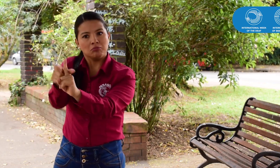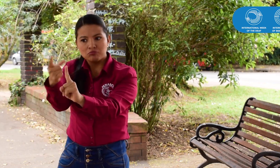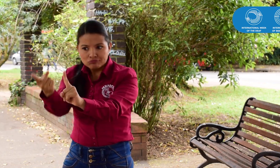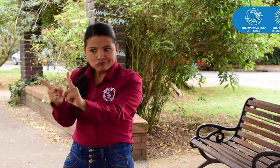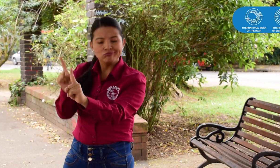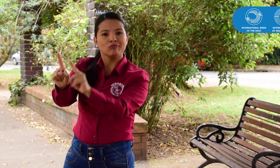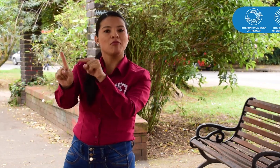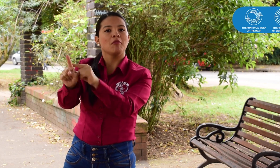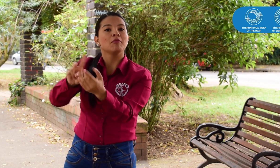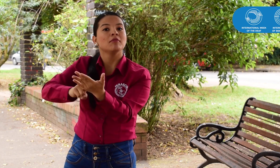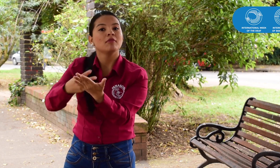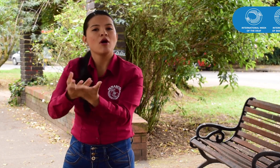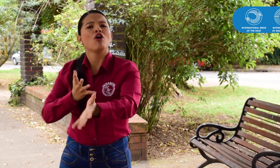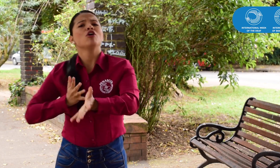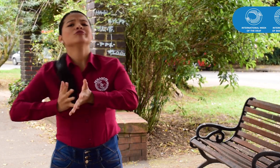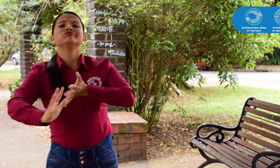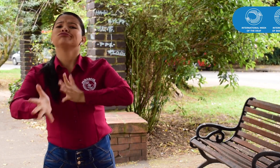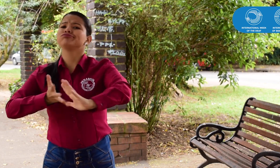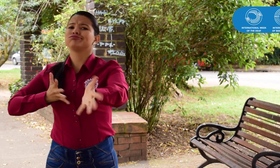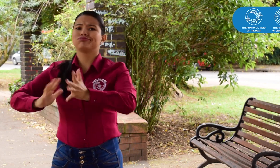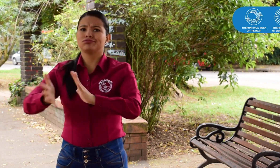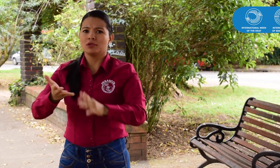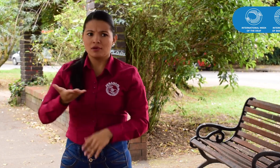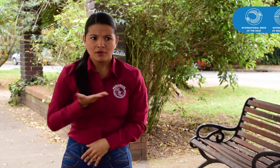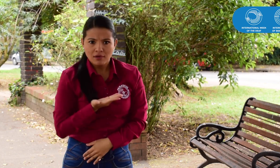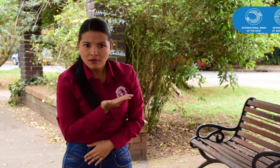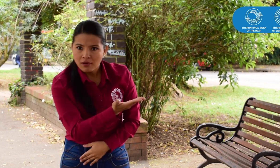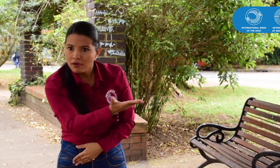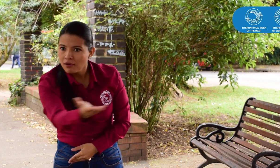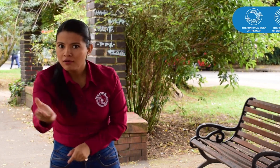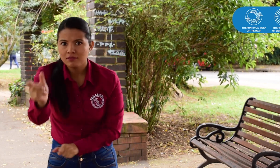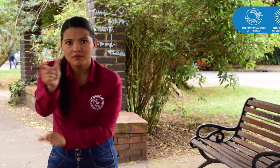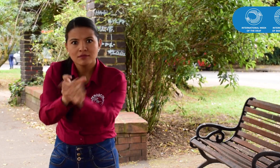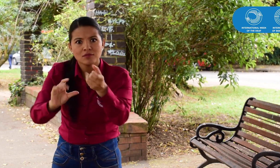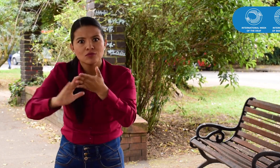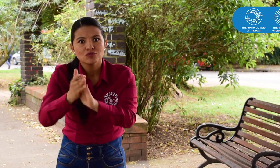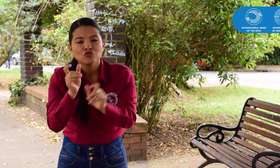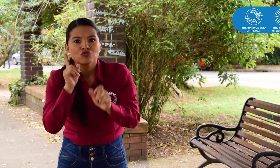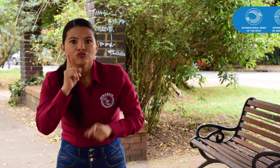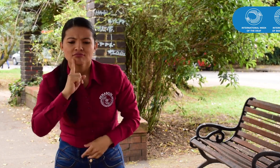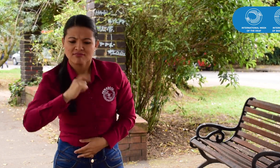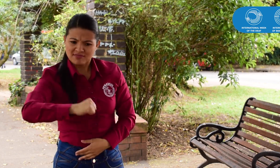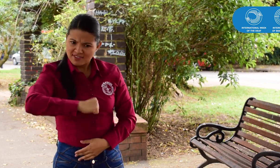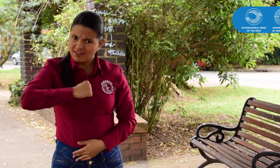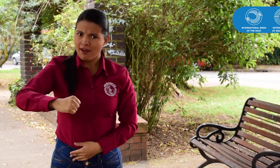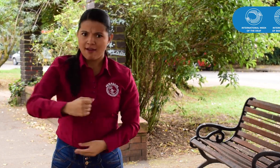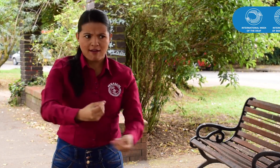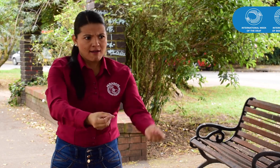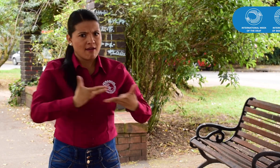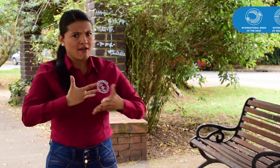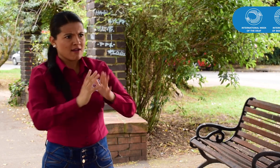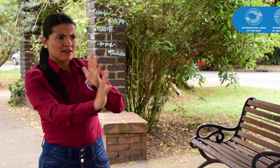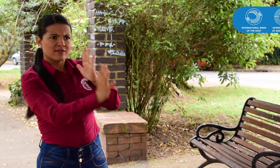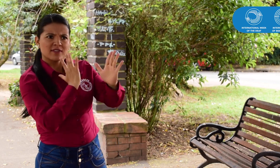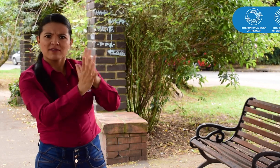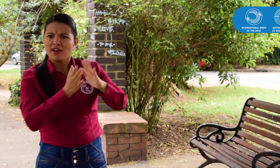con servicio de interpretación a lengua de señas. En todos estos espacios, las personas sordas están ejerciendo su derecho a la información